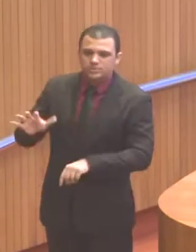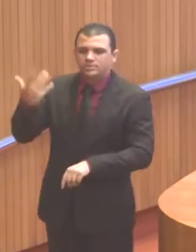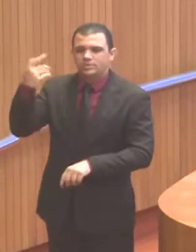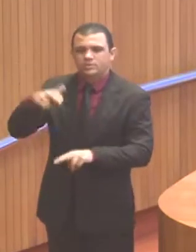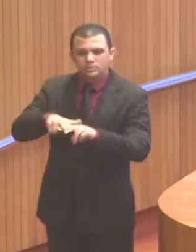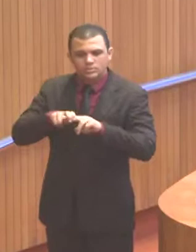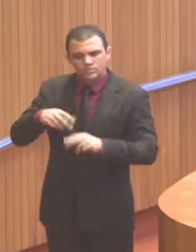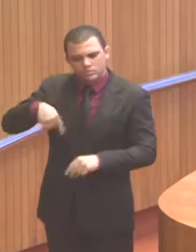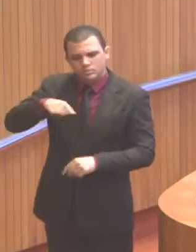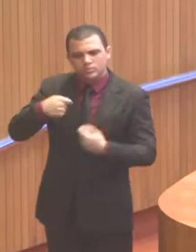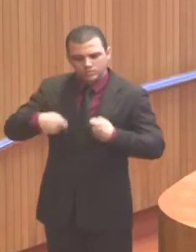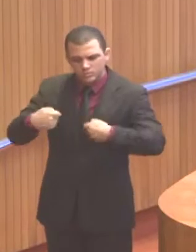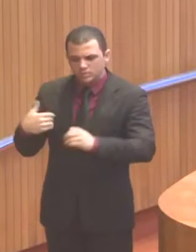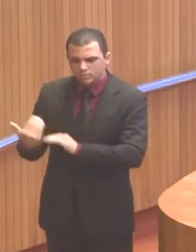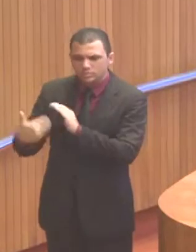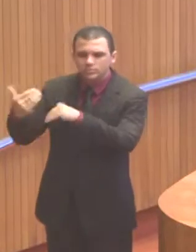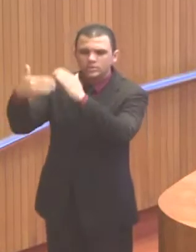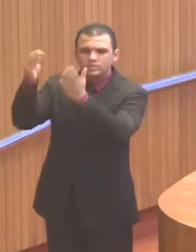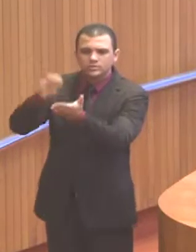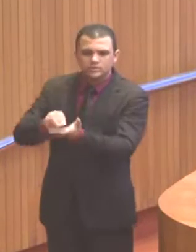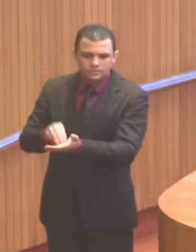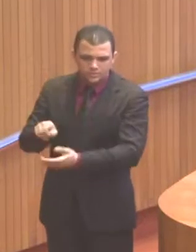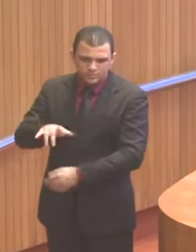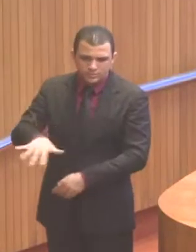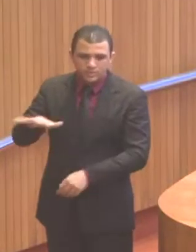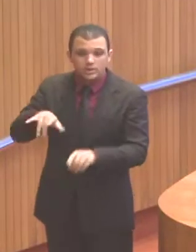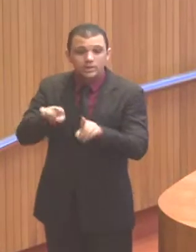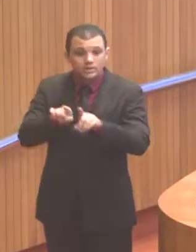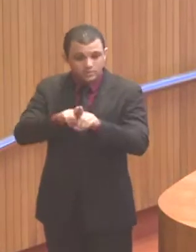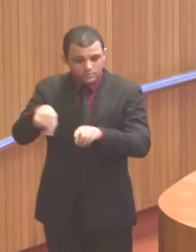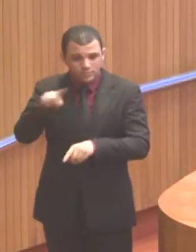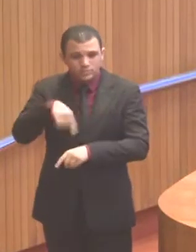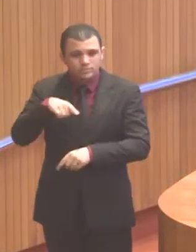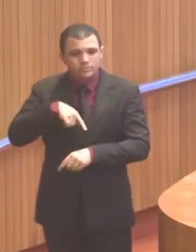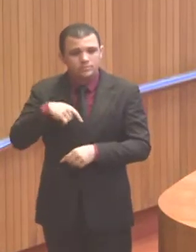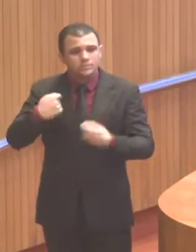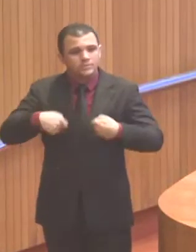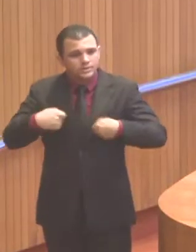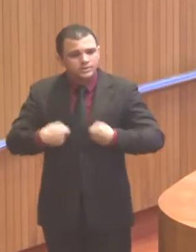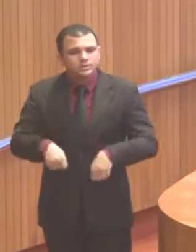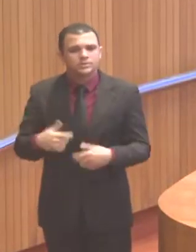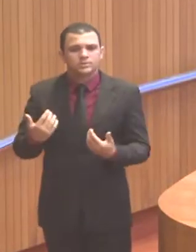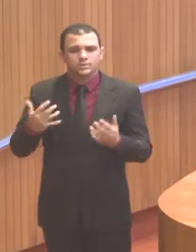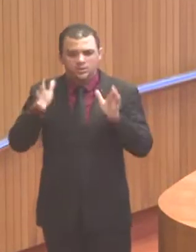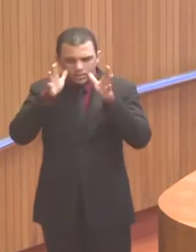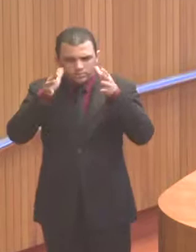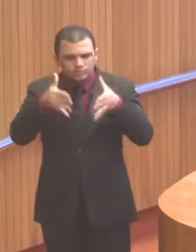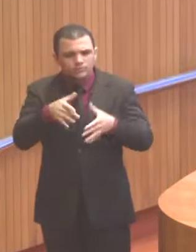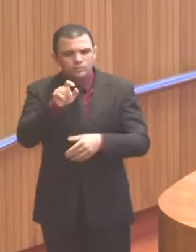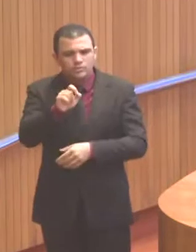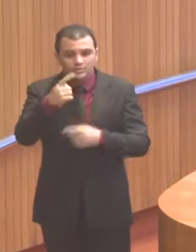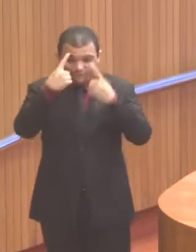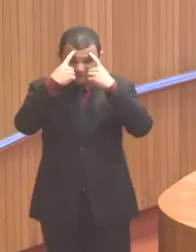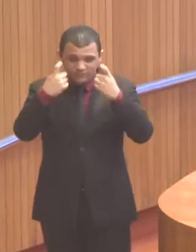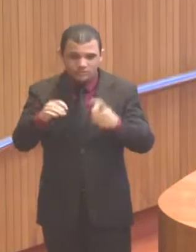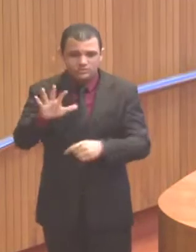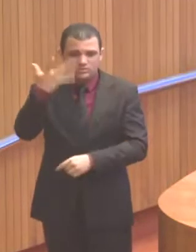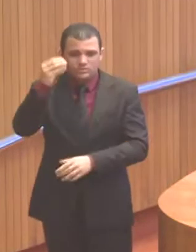nessa área. E, ao mesmo tempo também, presidente, a precisa atentar para a questão da violência nas escolas, porque